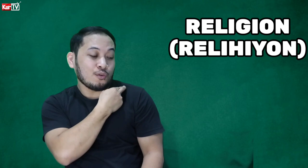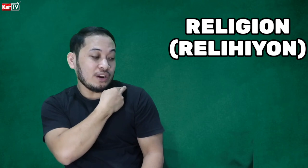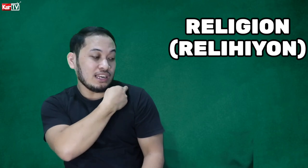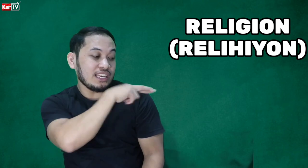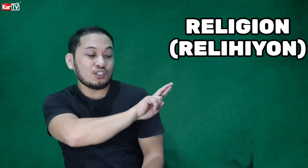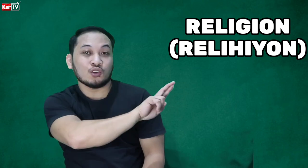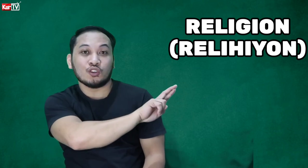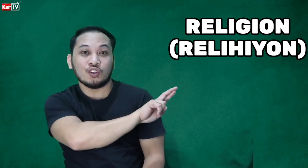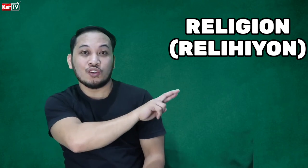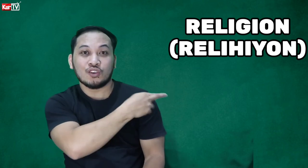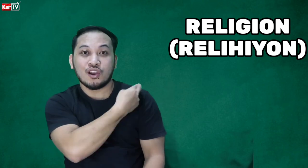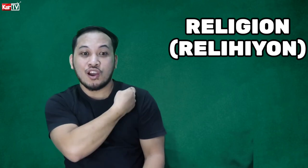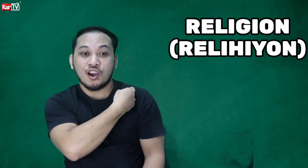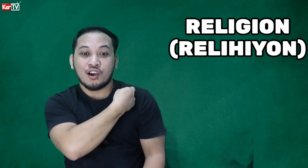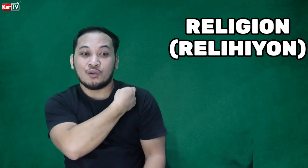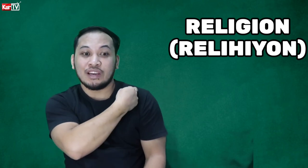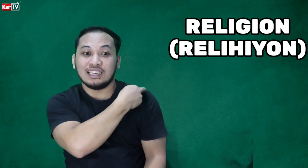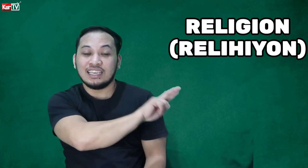Religion. Religion.